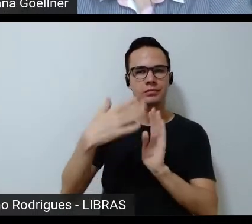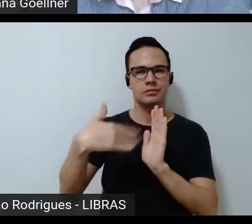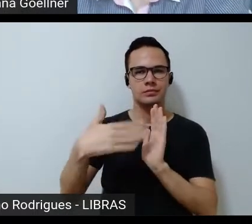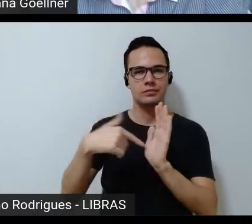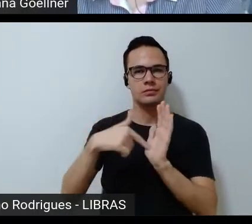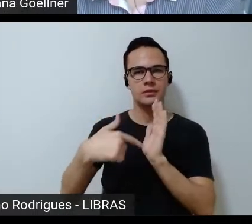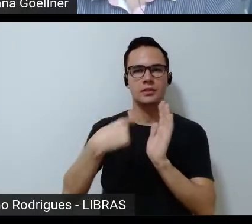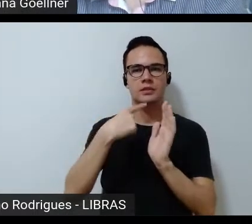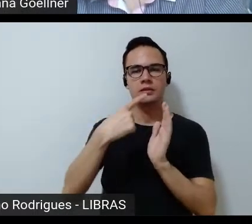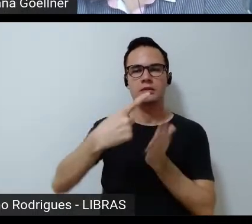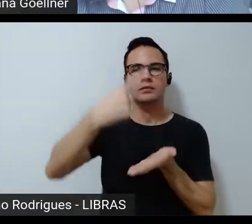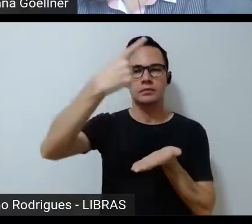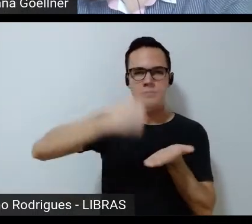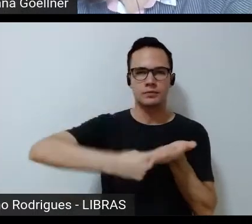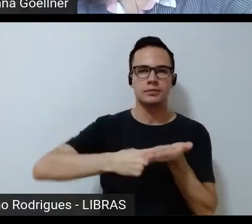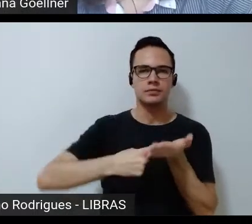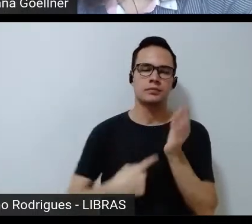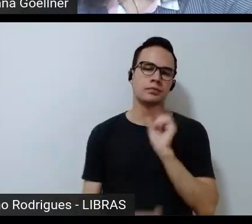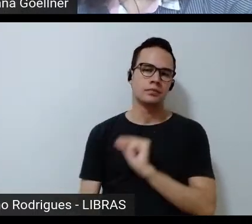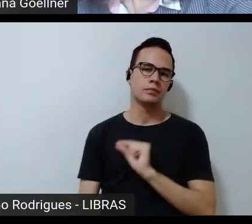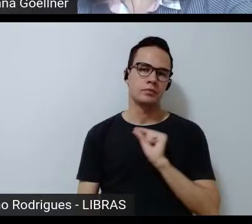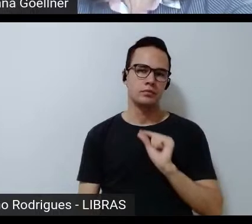trato feito foi que